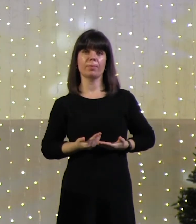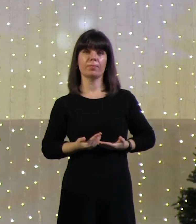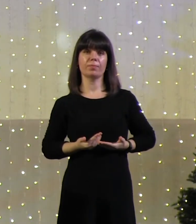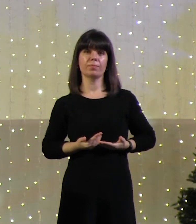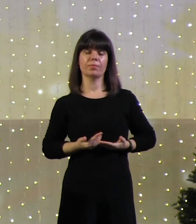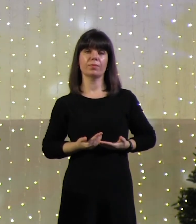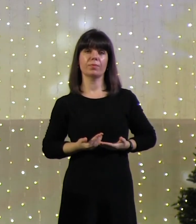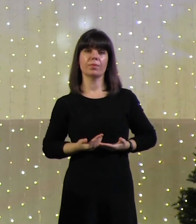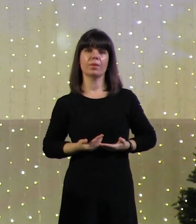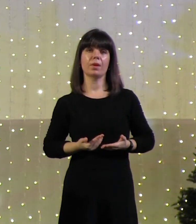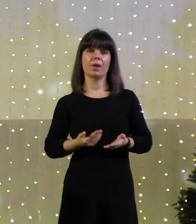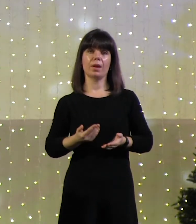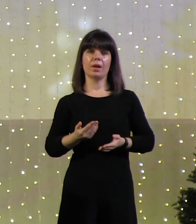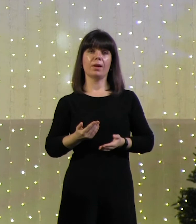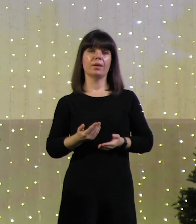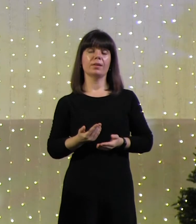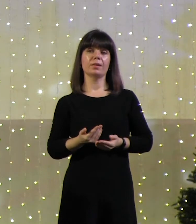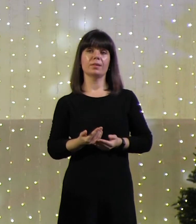И она